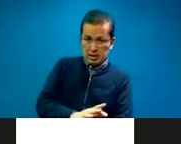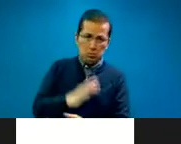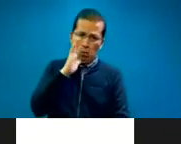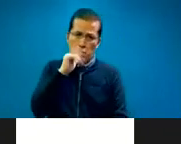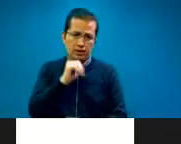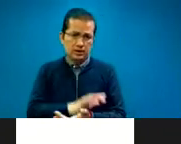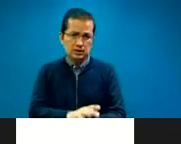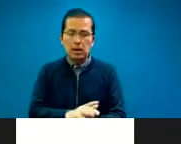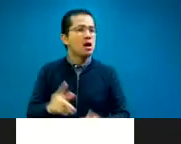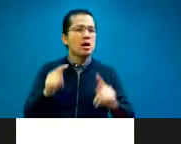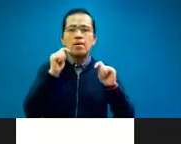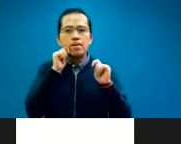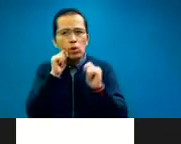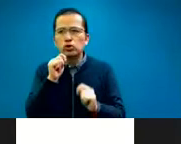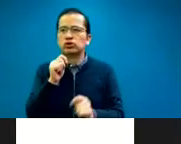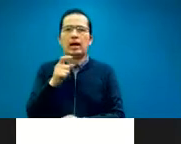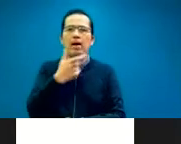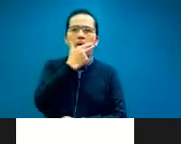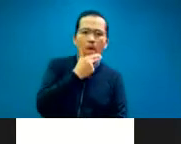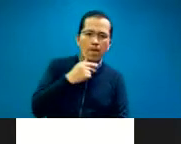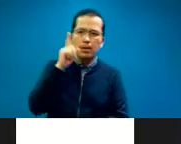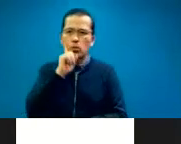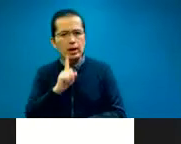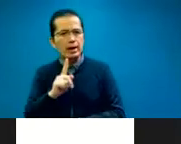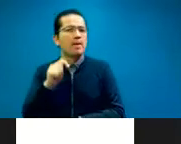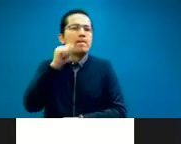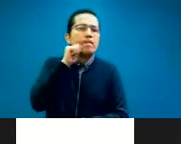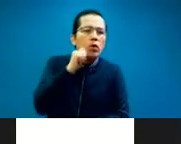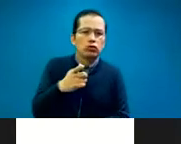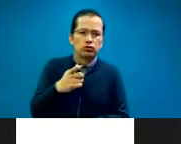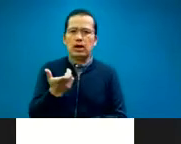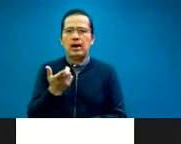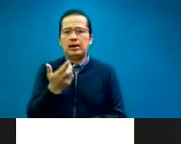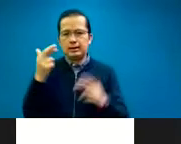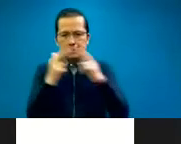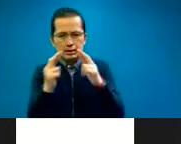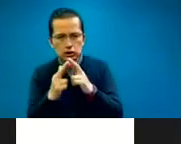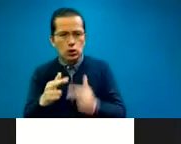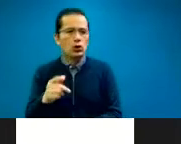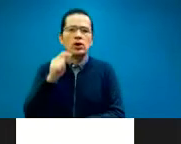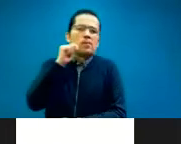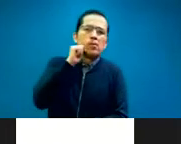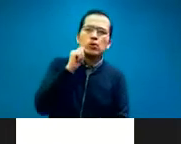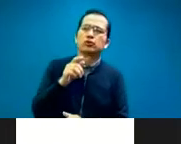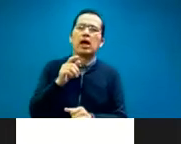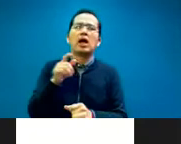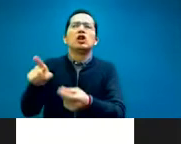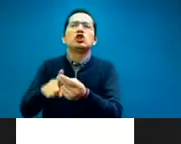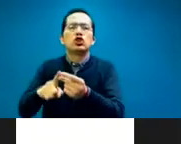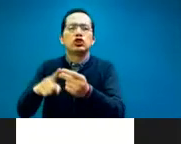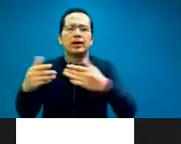y a la nacionalidad. No es nacionalidad, pero es en cuanto a la, el origen de la persona, de dónde eres.